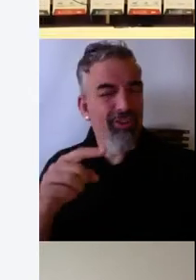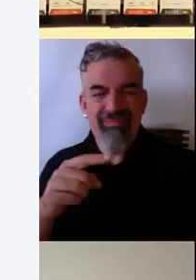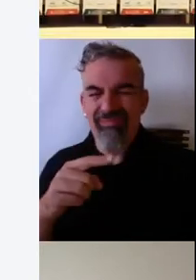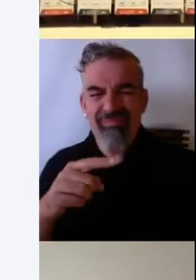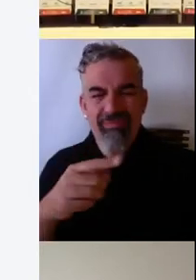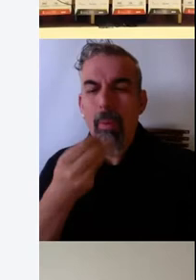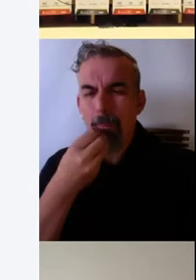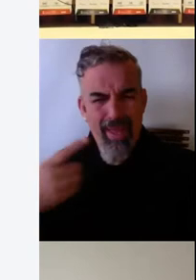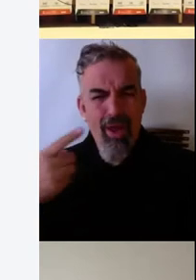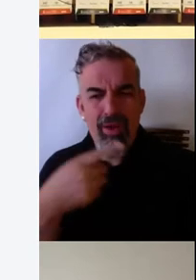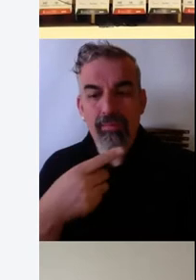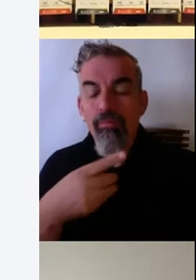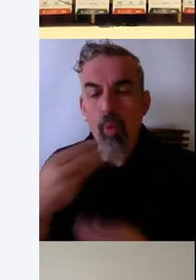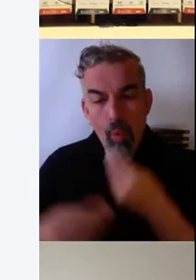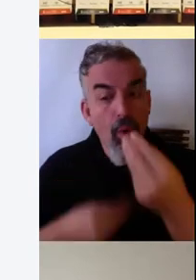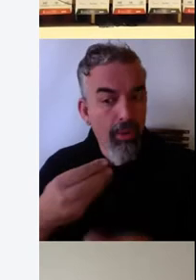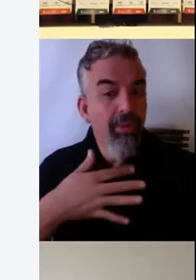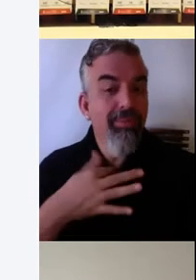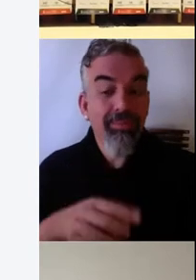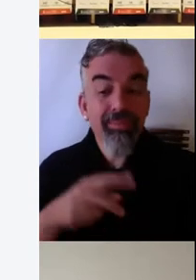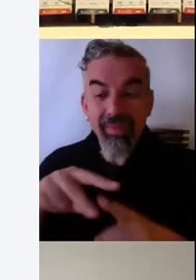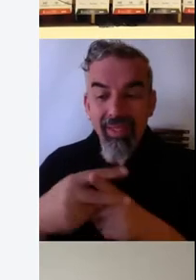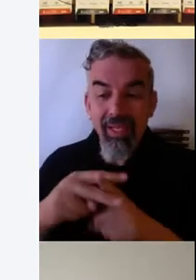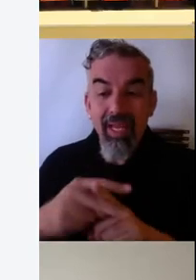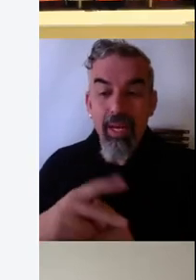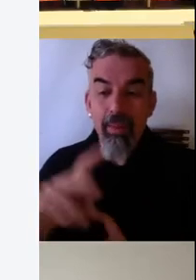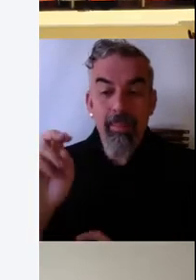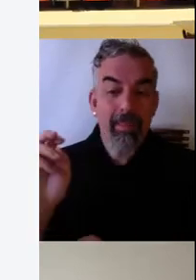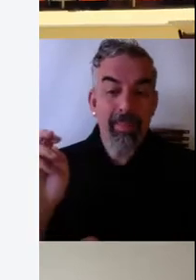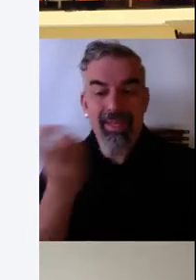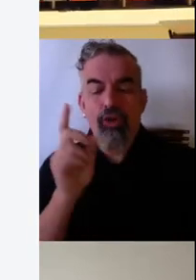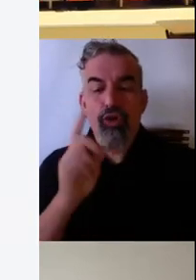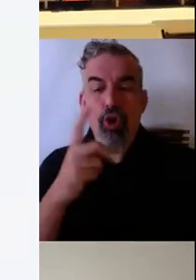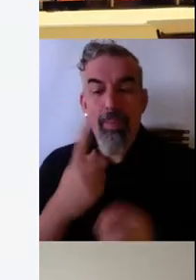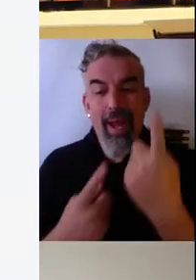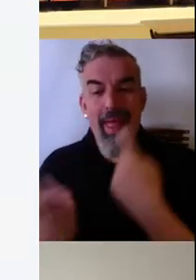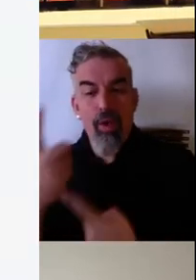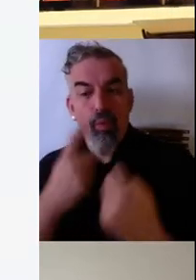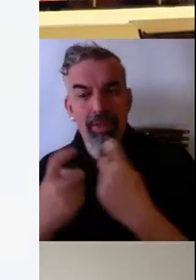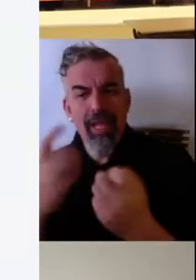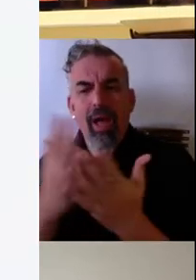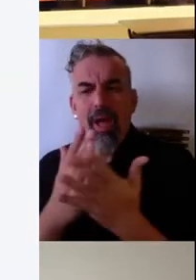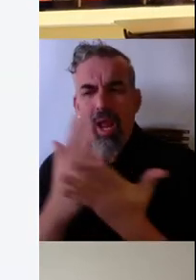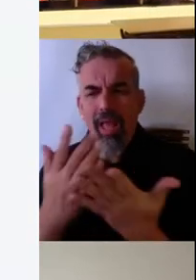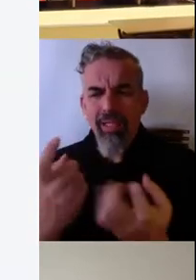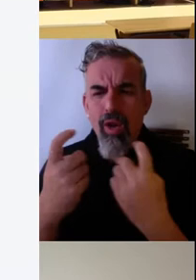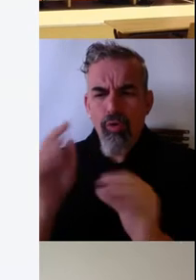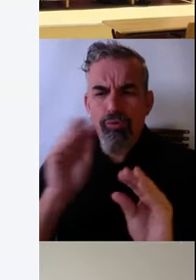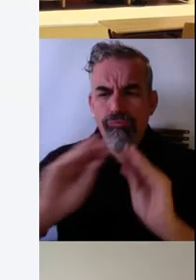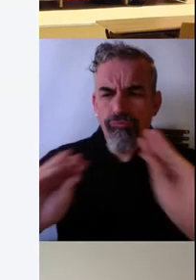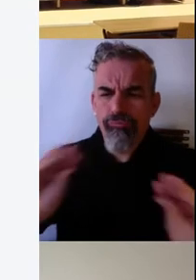Una herramienta que no solo sirve para encuestas e interacción en el aula, sino también para poder hacer interacción en remoto.